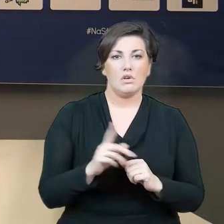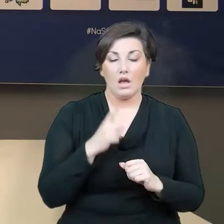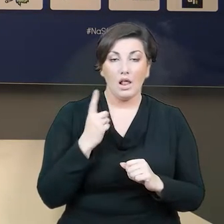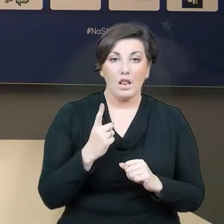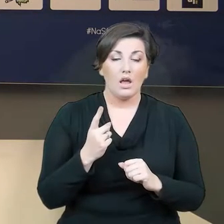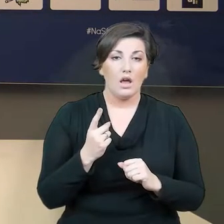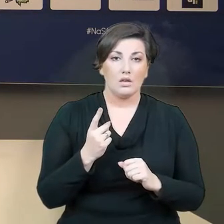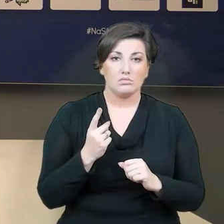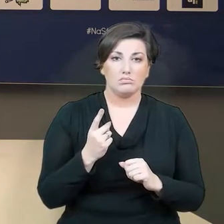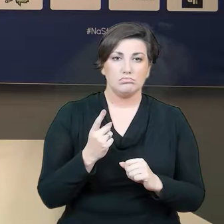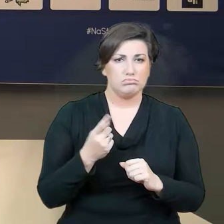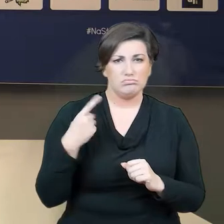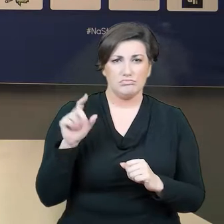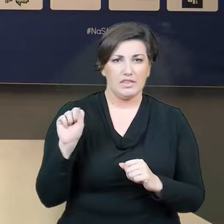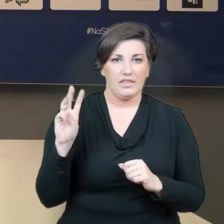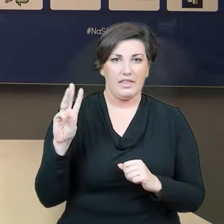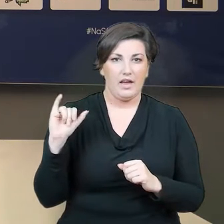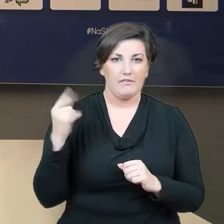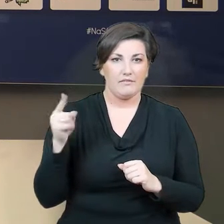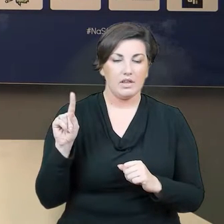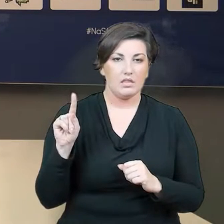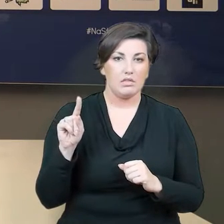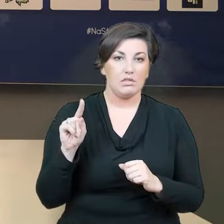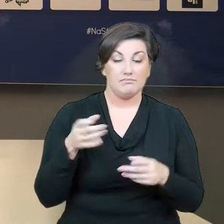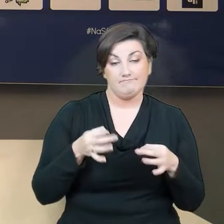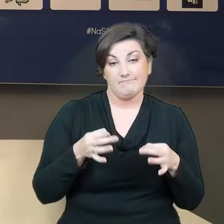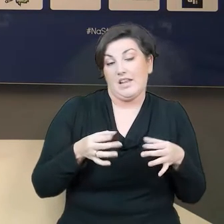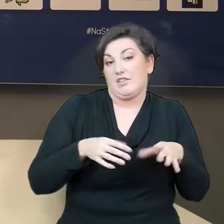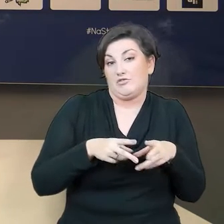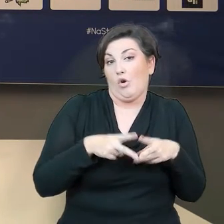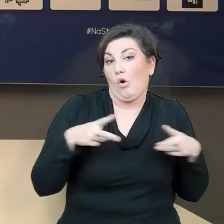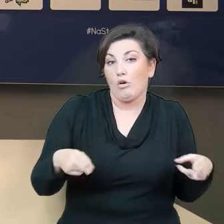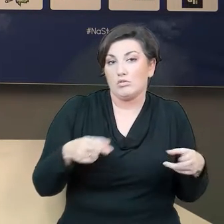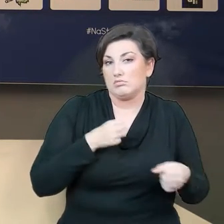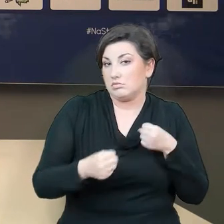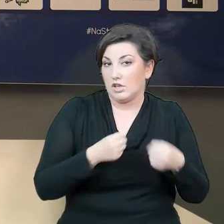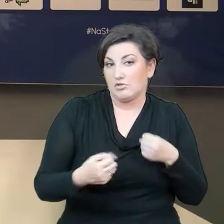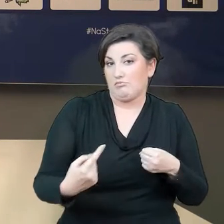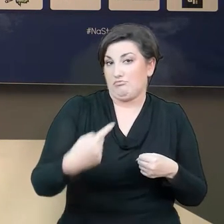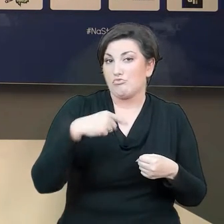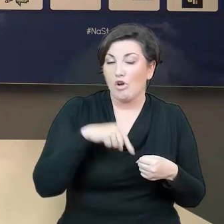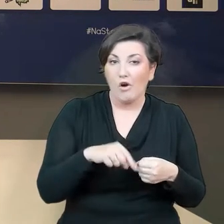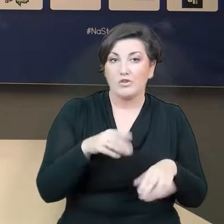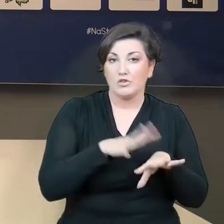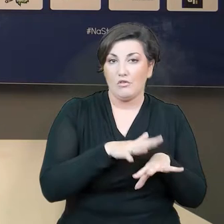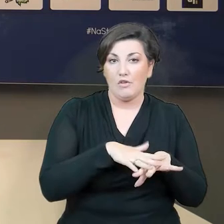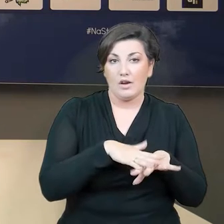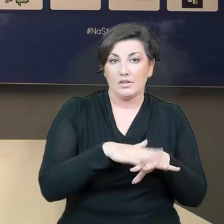Natomiast Dawid w tym trudnym momencie, w którym my teraz jesteśmy, przychodzi do warty po to, żeby nam też pomagać